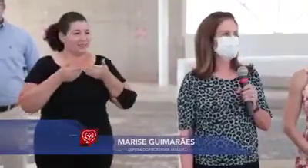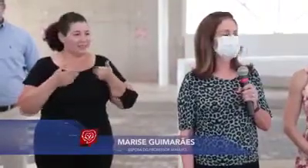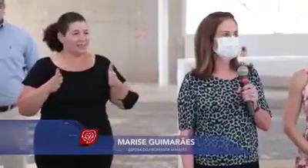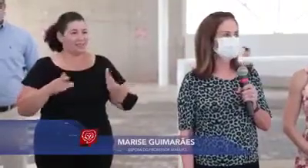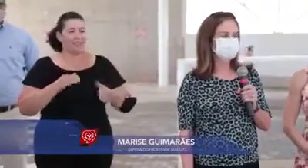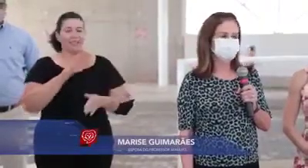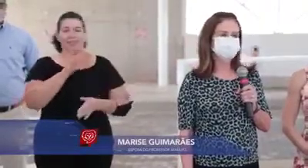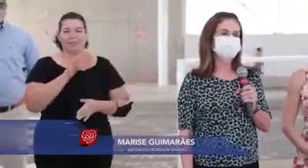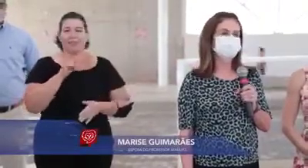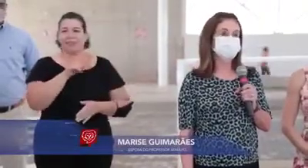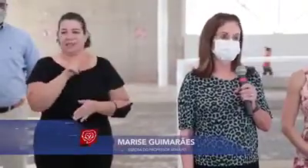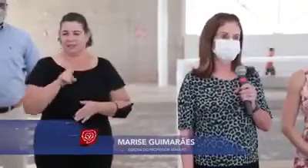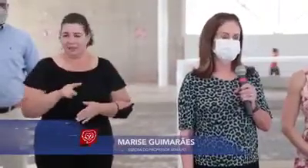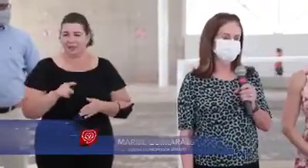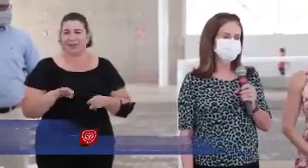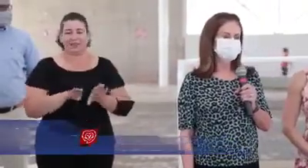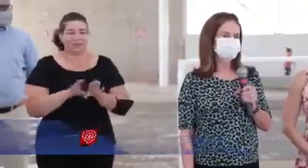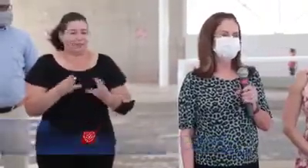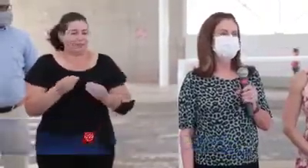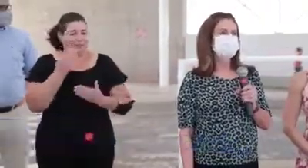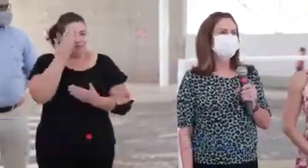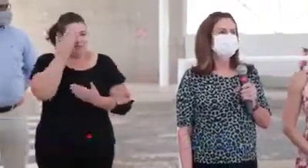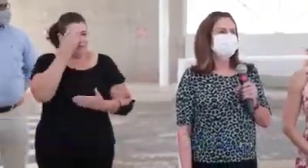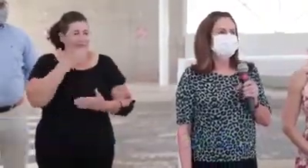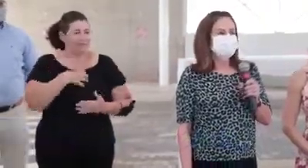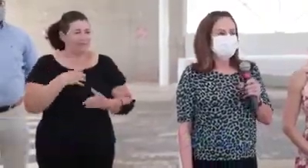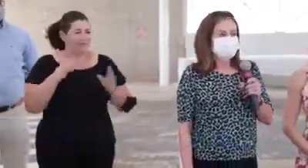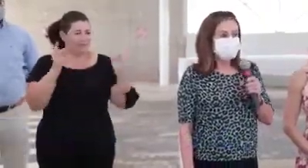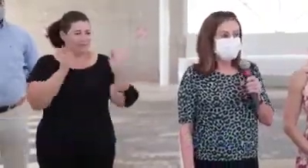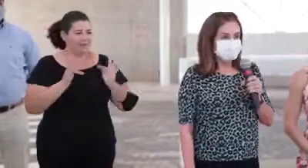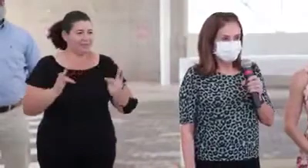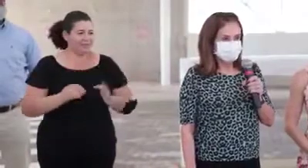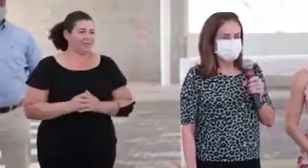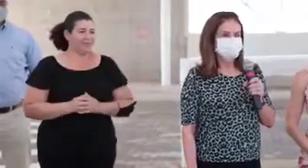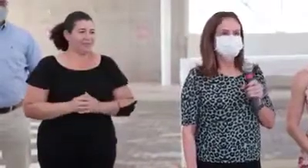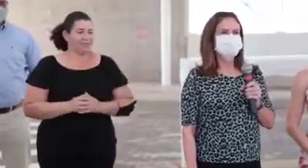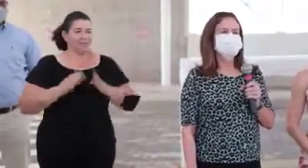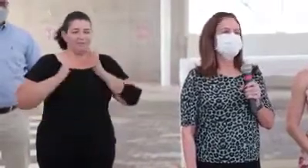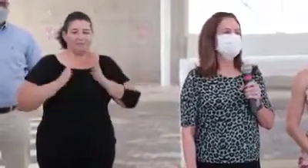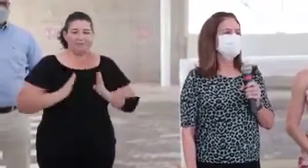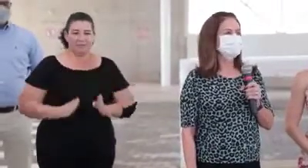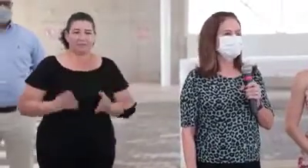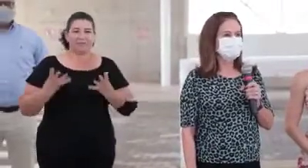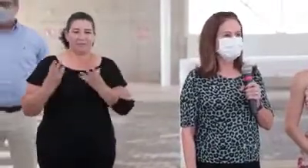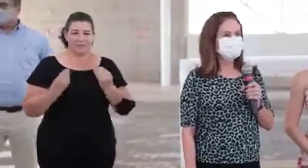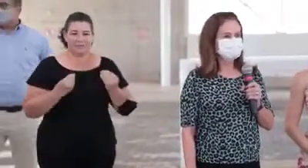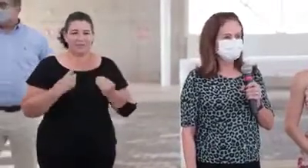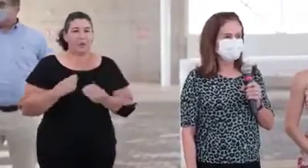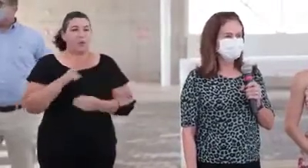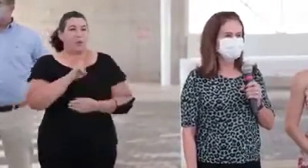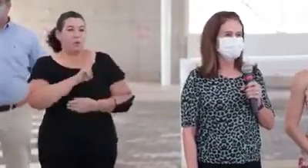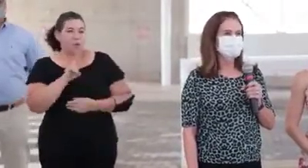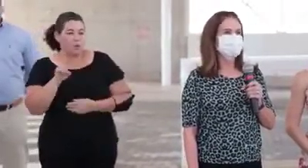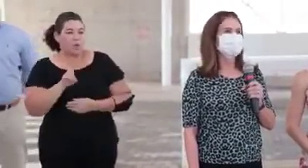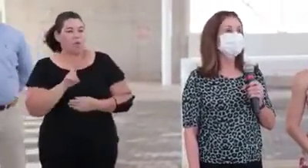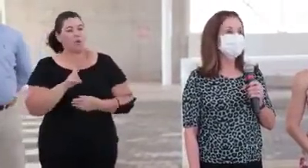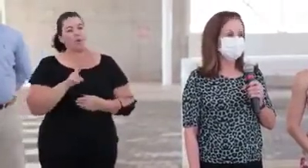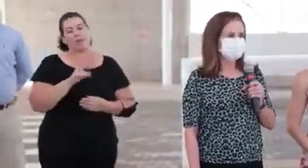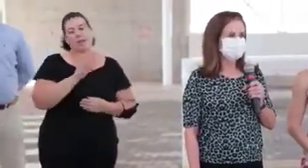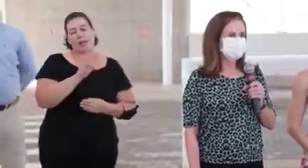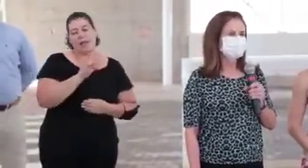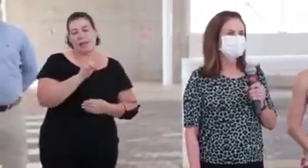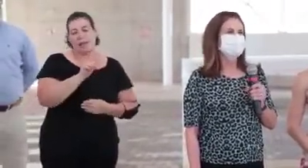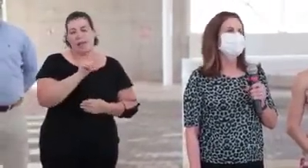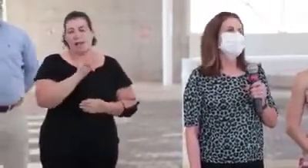do Terminal Rodoviário Dona Zumira, que nos honra, levando o nome do Ataú em